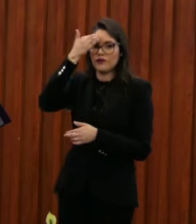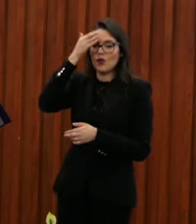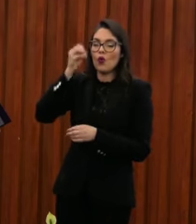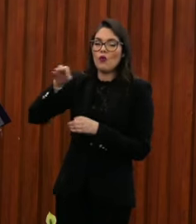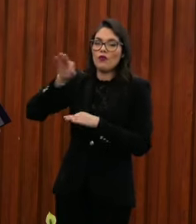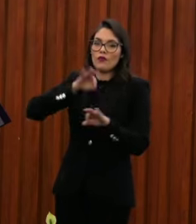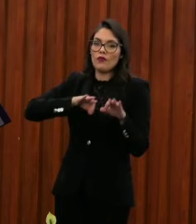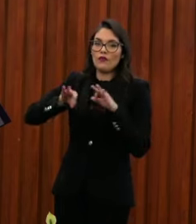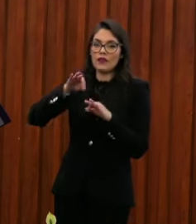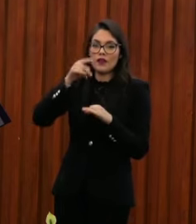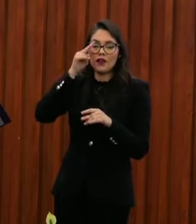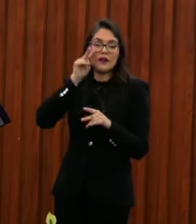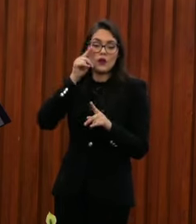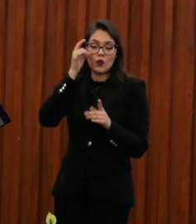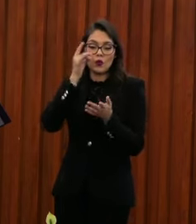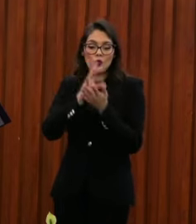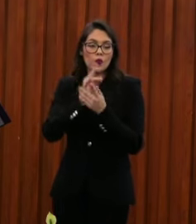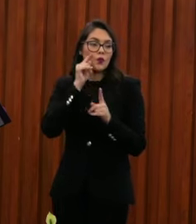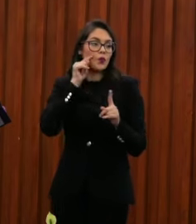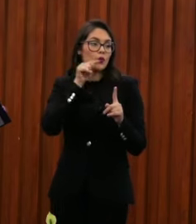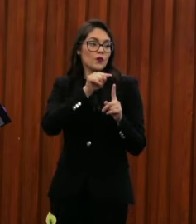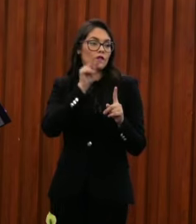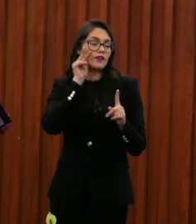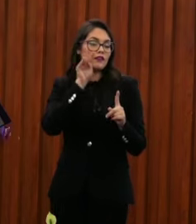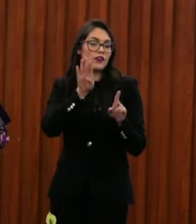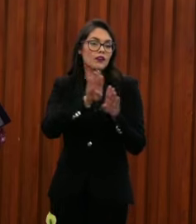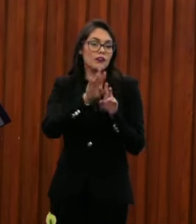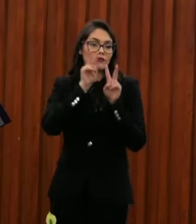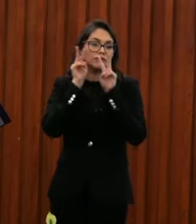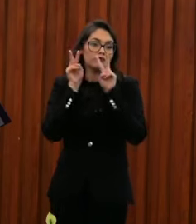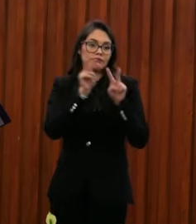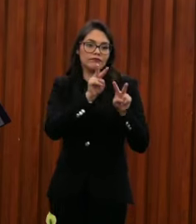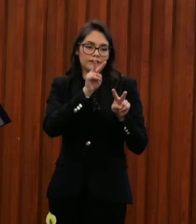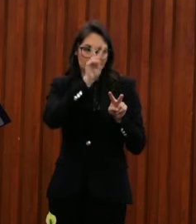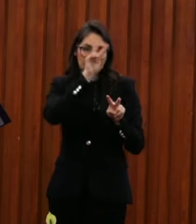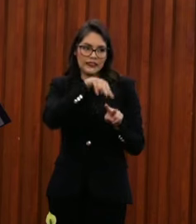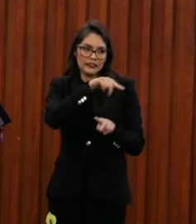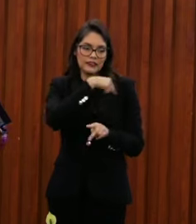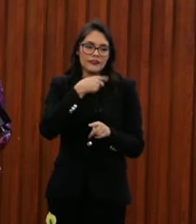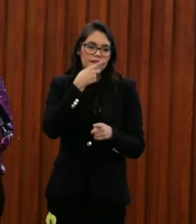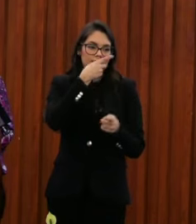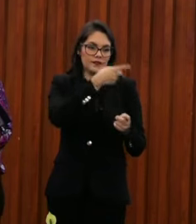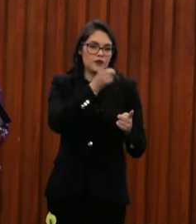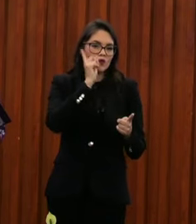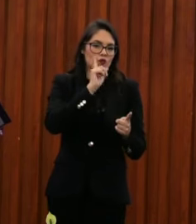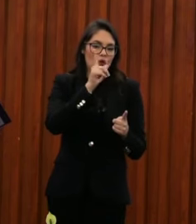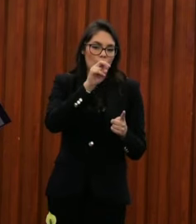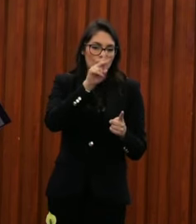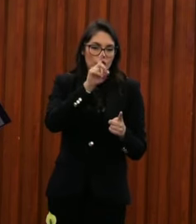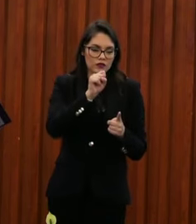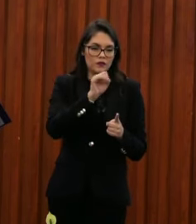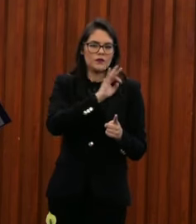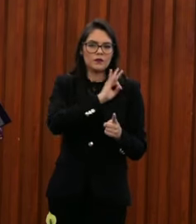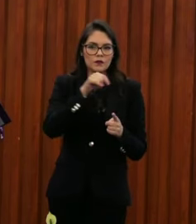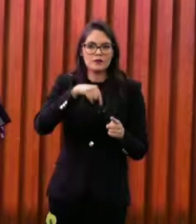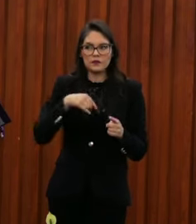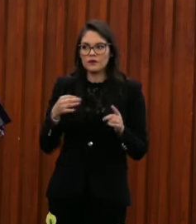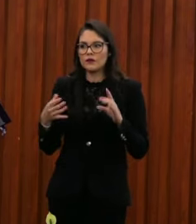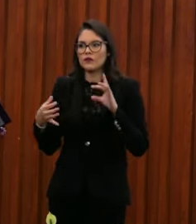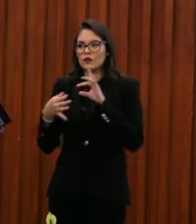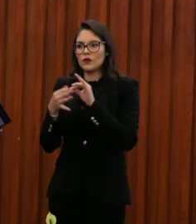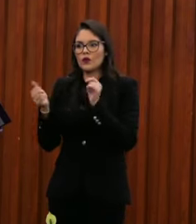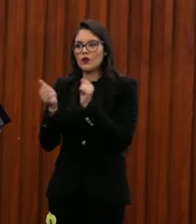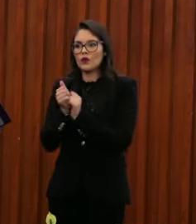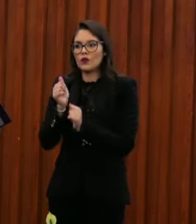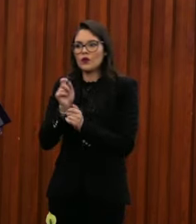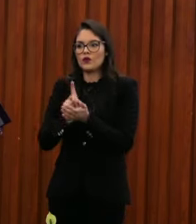y en reconocer y en visibilizarlo y cuenten, cuenten Lourdes con la Comisión de Derechos Humanos de la Ciudad. Por su parte,